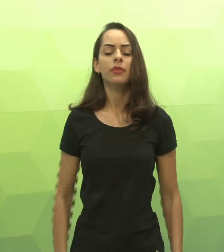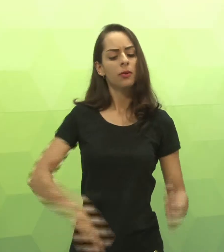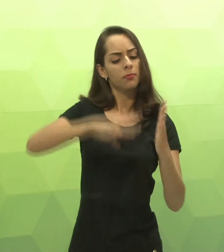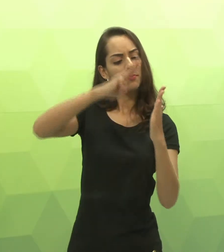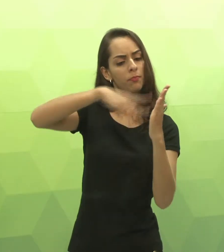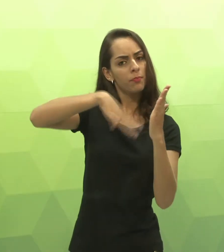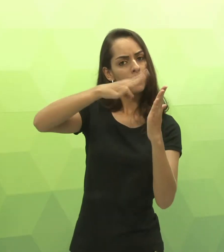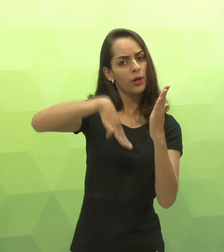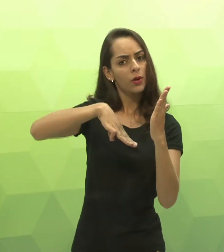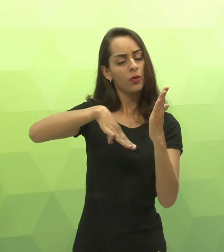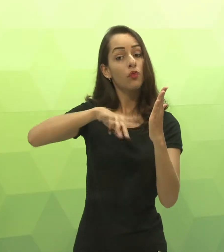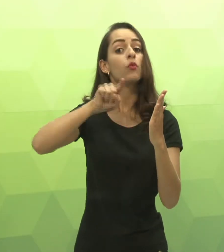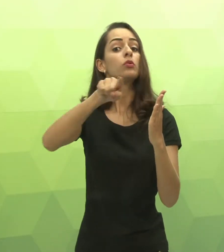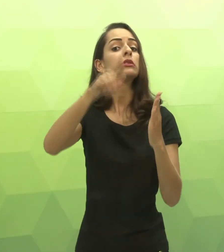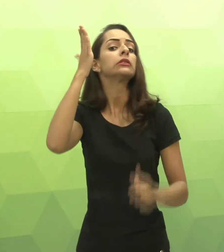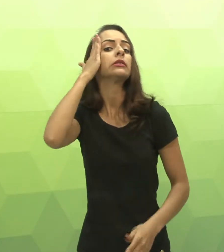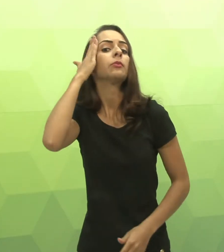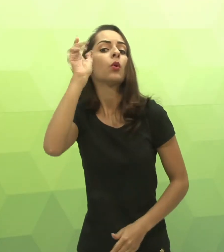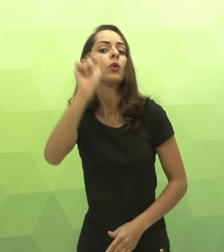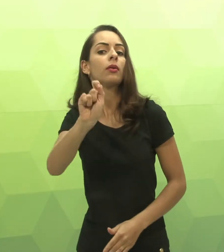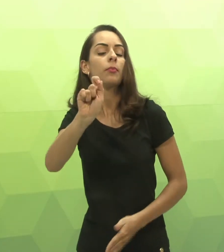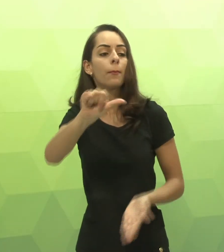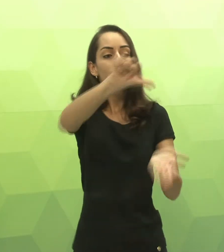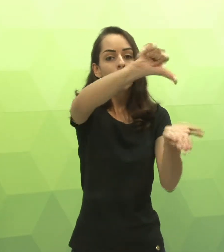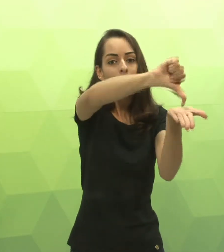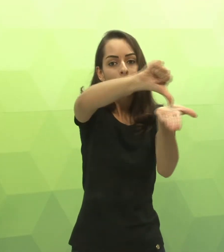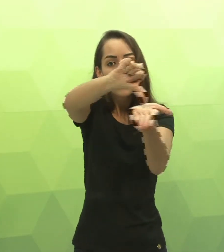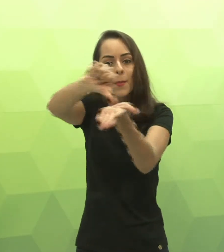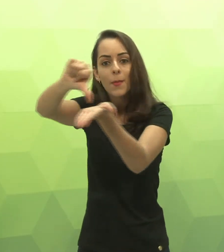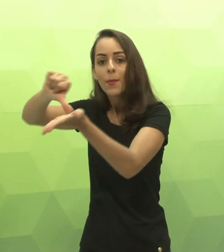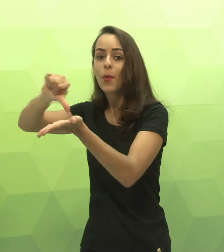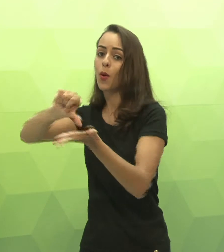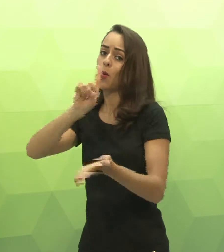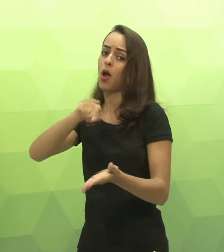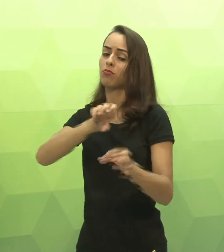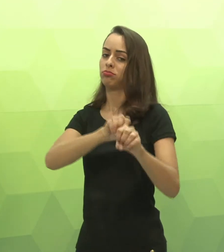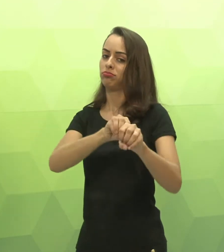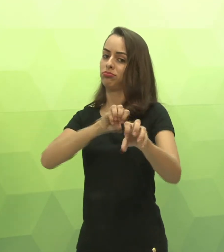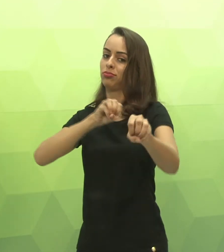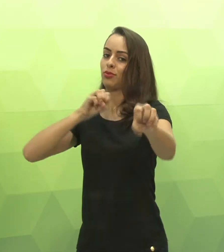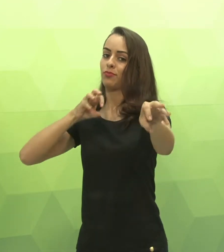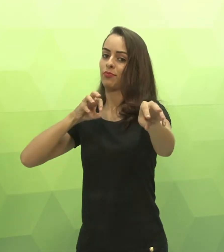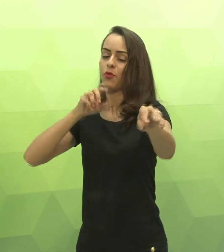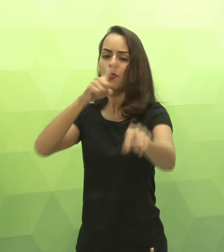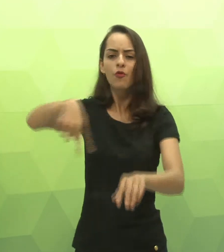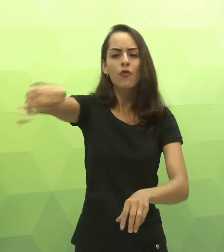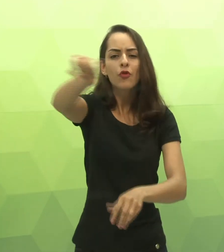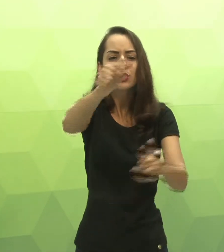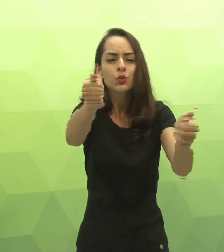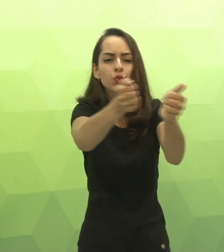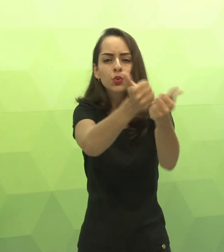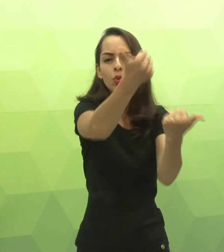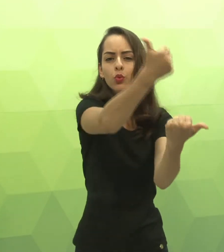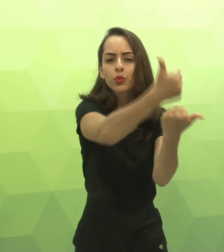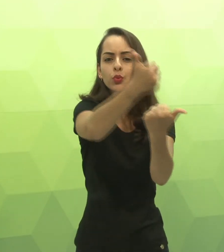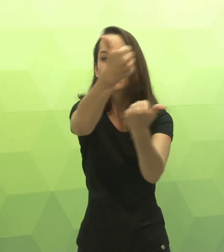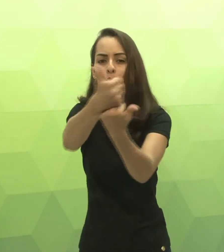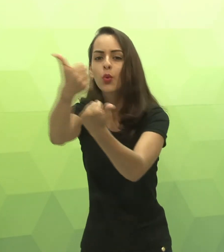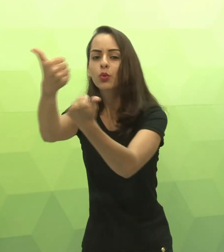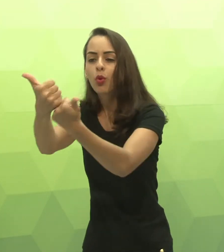Na metodologia, como vocês sabem, o nosso estudo é a distância. Então, cada polo, vocês terão contato com o seu tutor, que